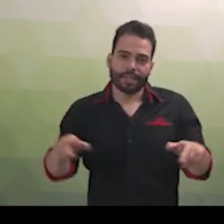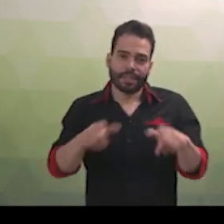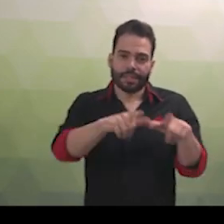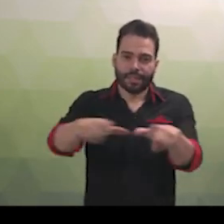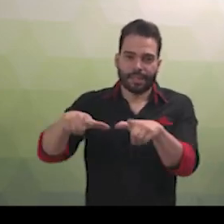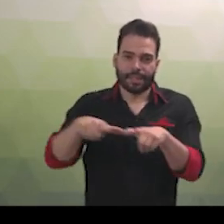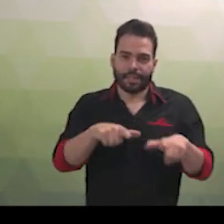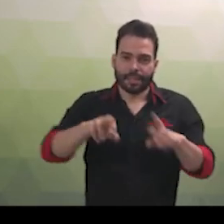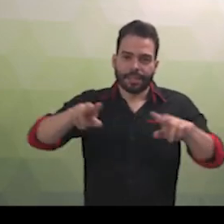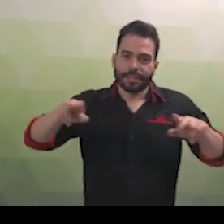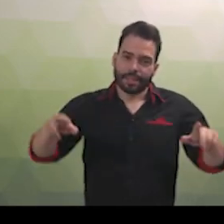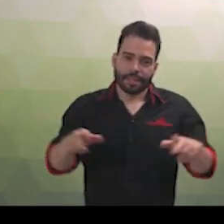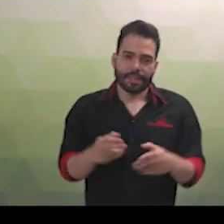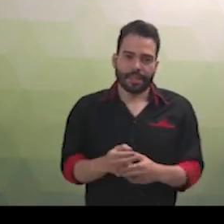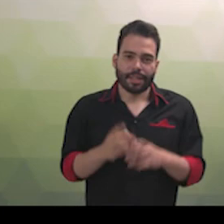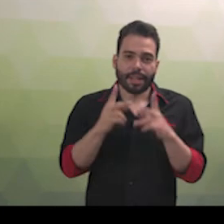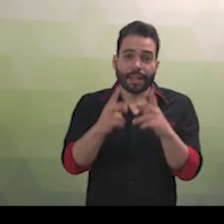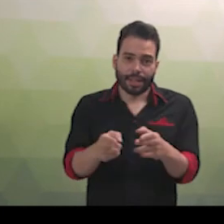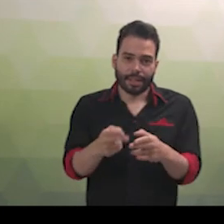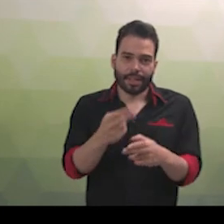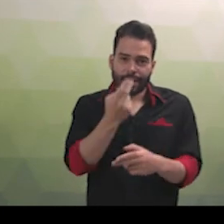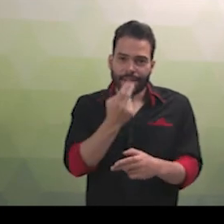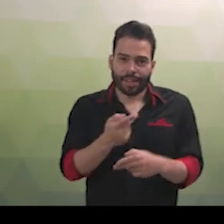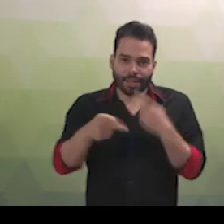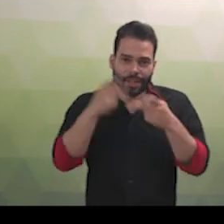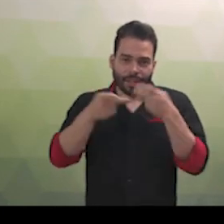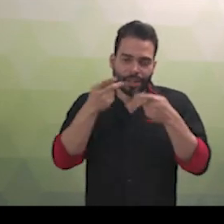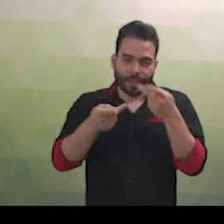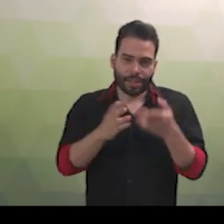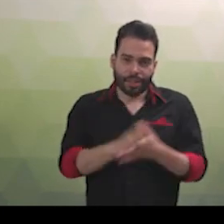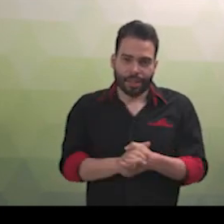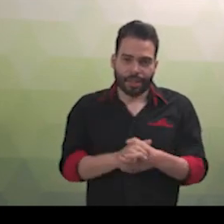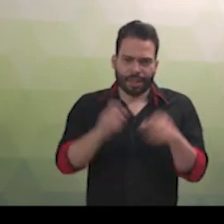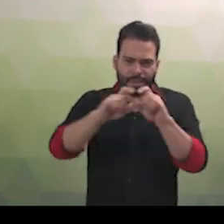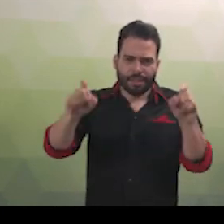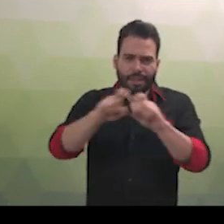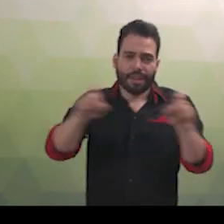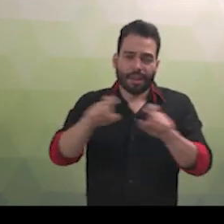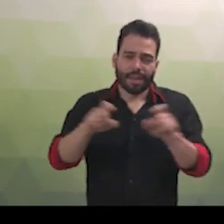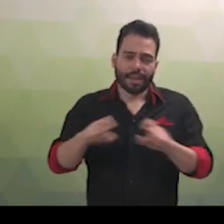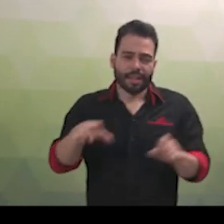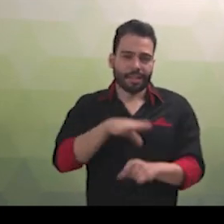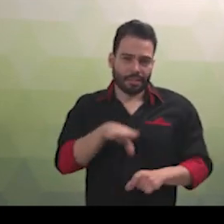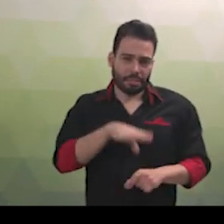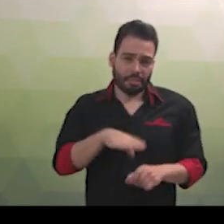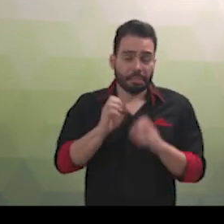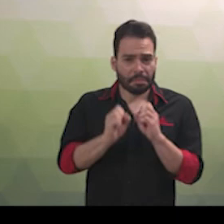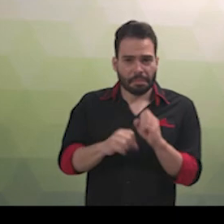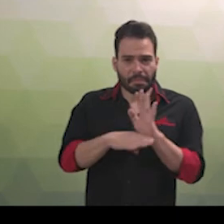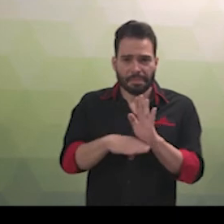como os sotaques da língua falada. Legendar uma aula em português pode ser um recurso, mas nem sempre é completo, pois os